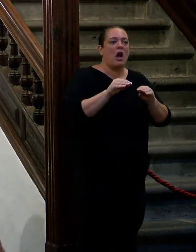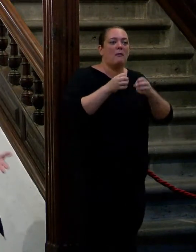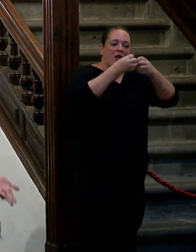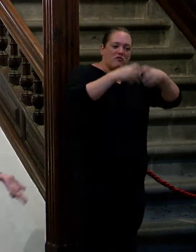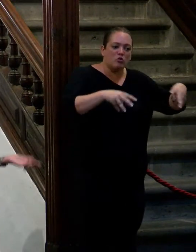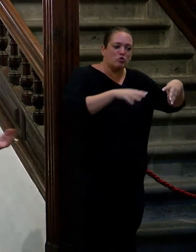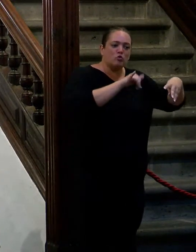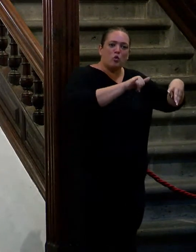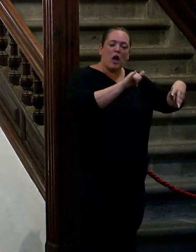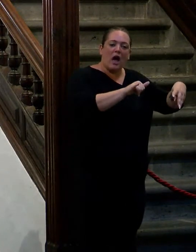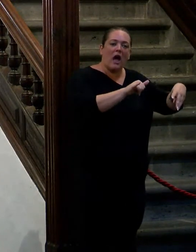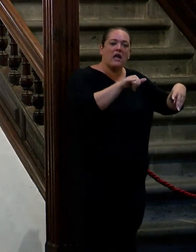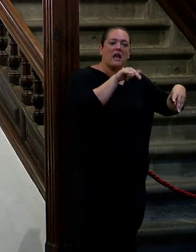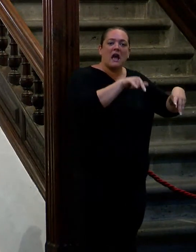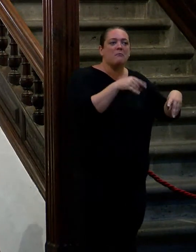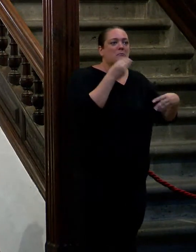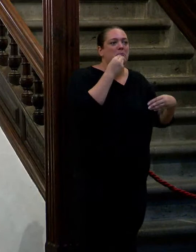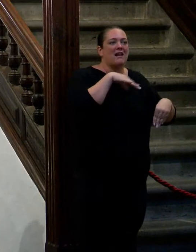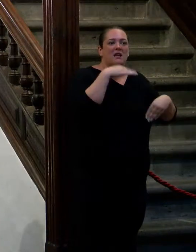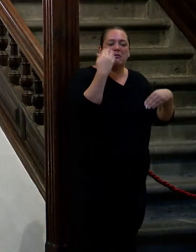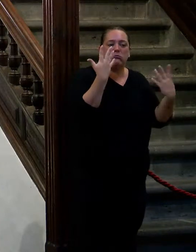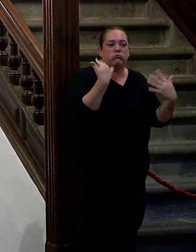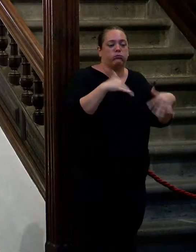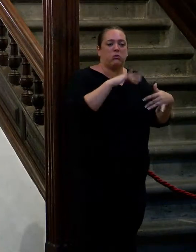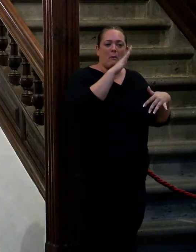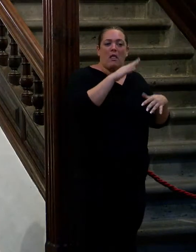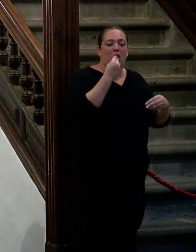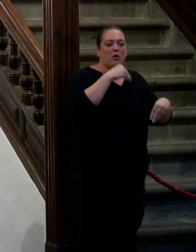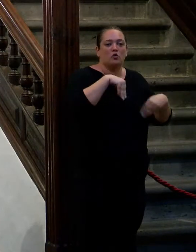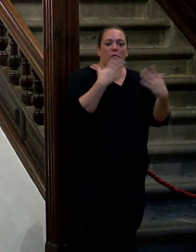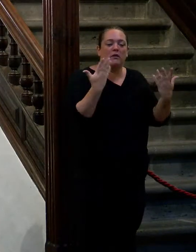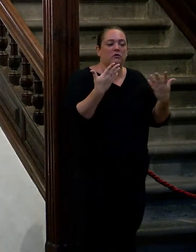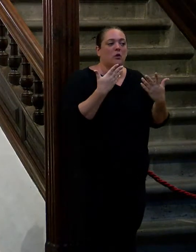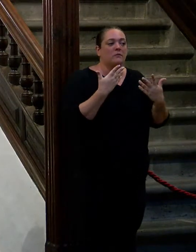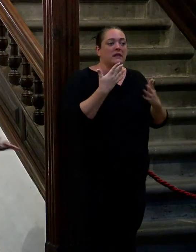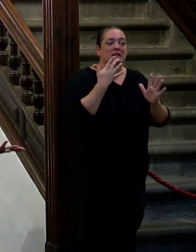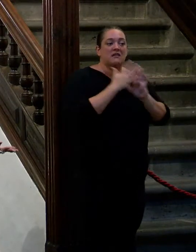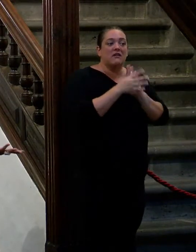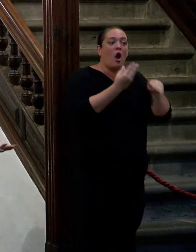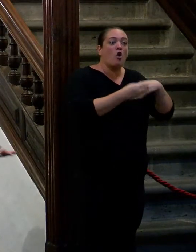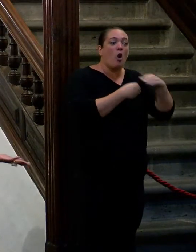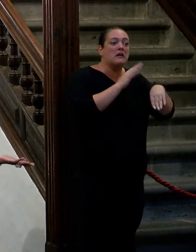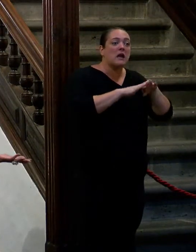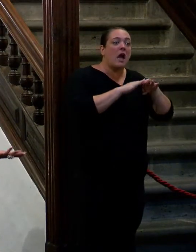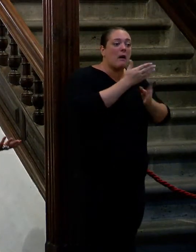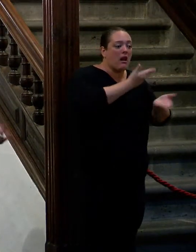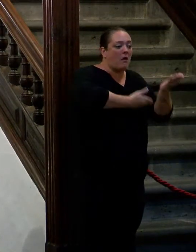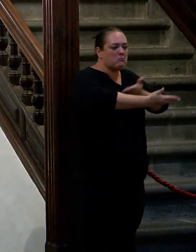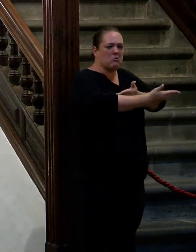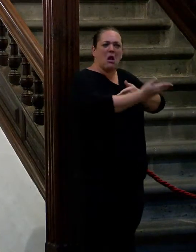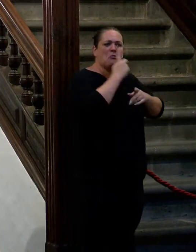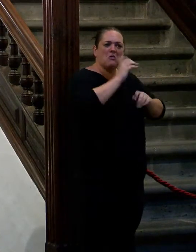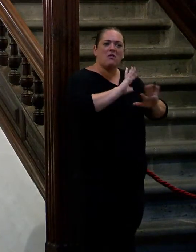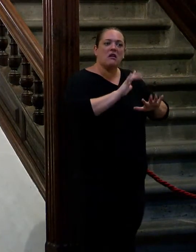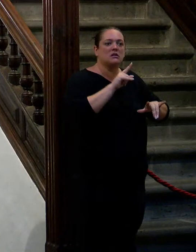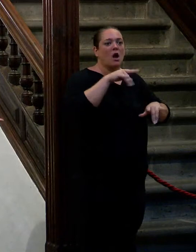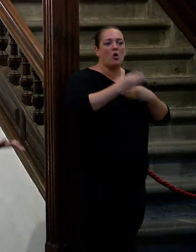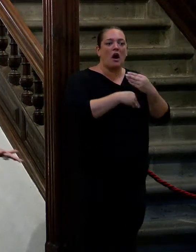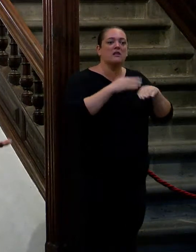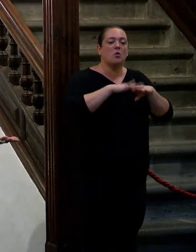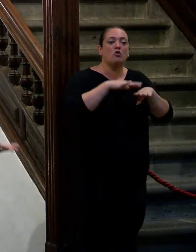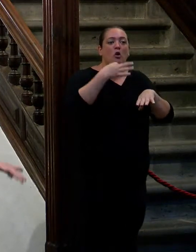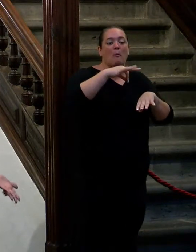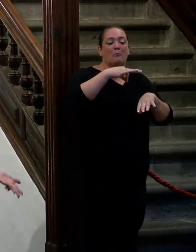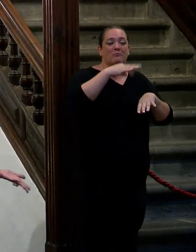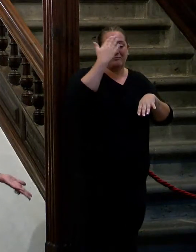a mí me parece encomiable me parece que esa cosa que no se hace esperando nada cambia solamente por por la satisfacción de saber que estás